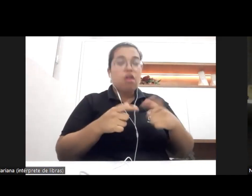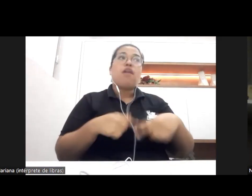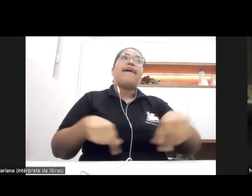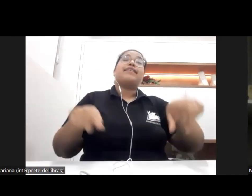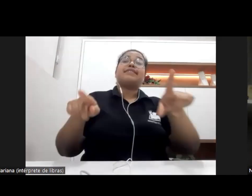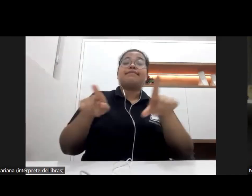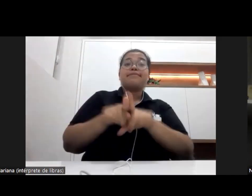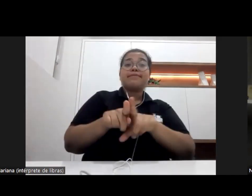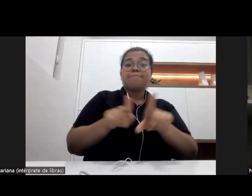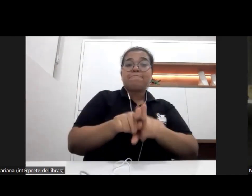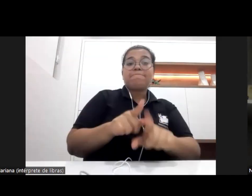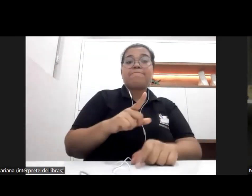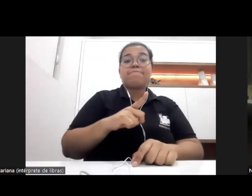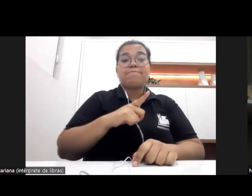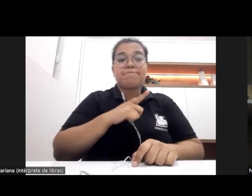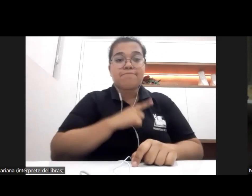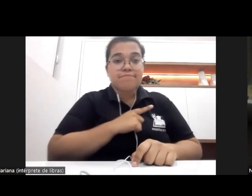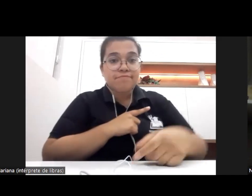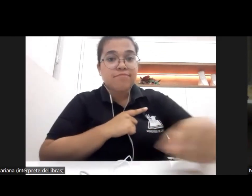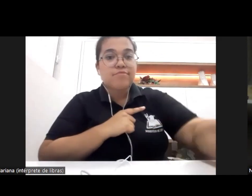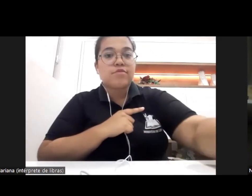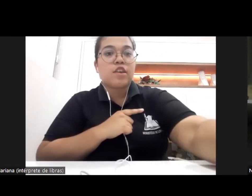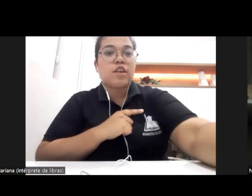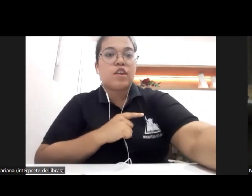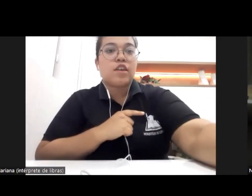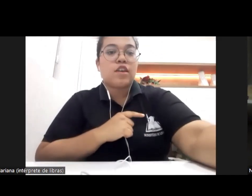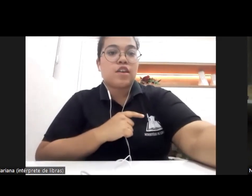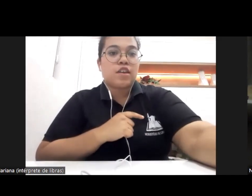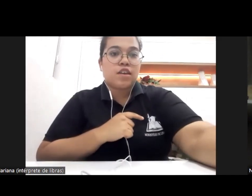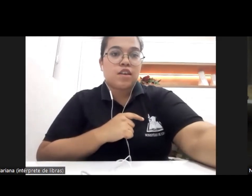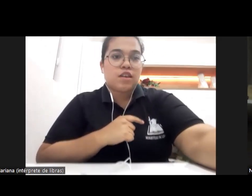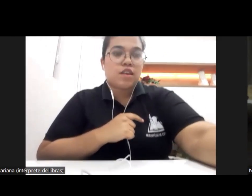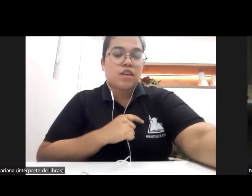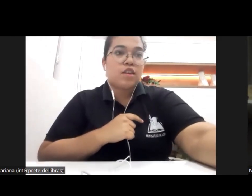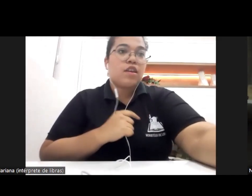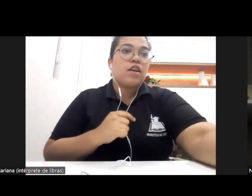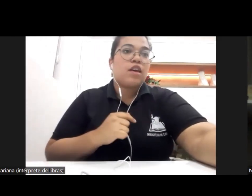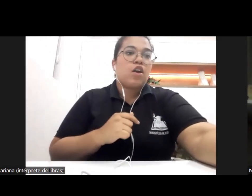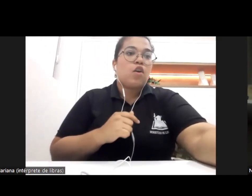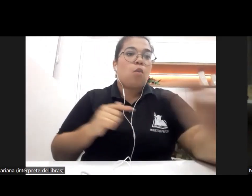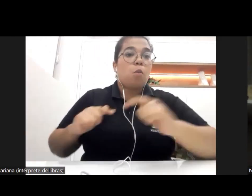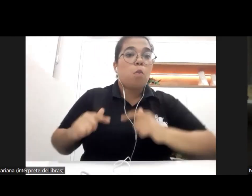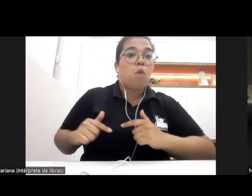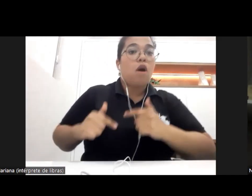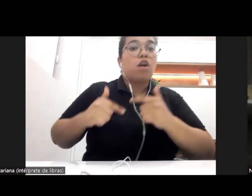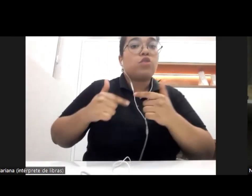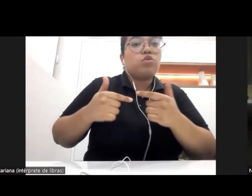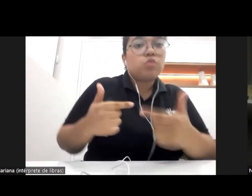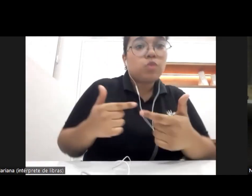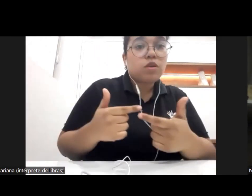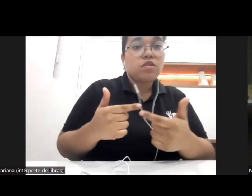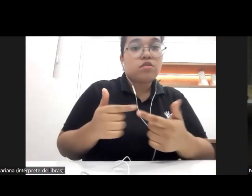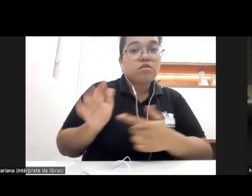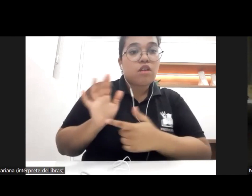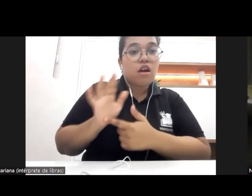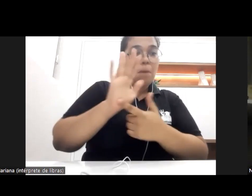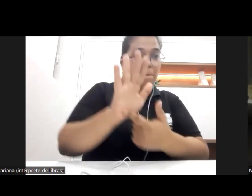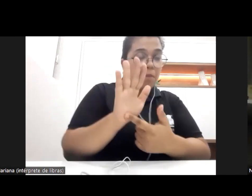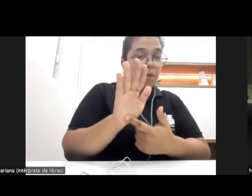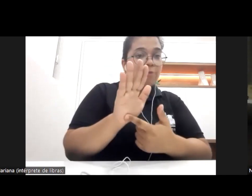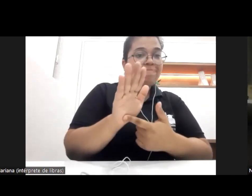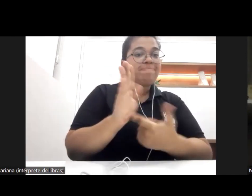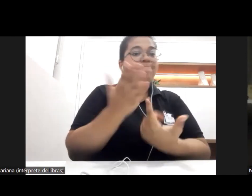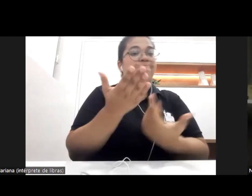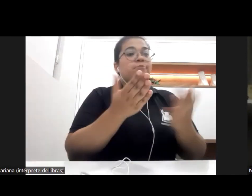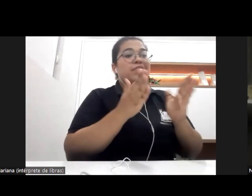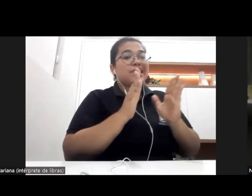condição de atuação determinada pela forma fragmentada com que o